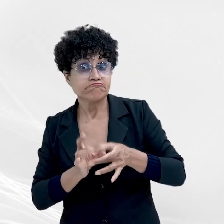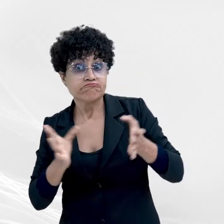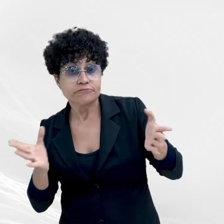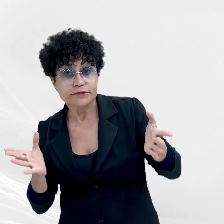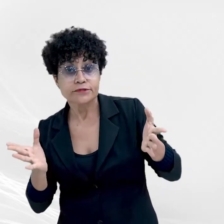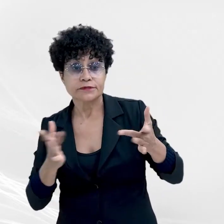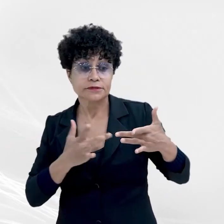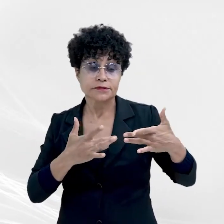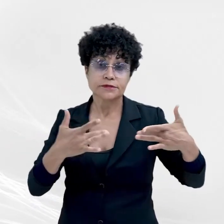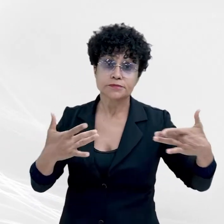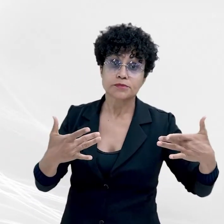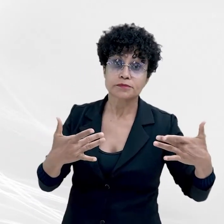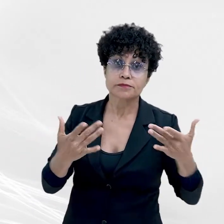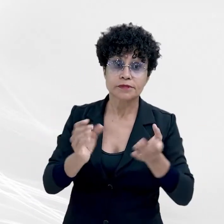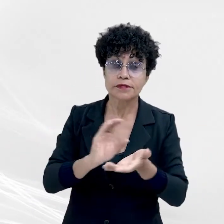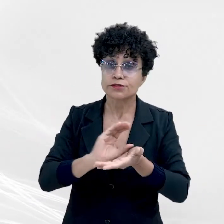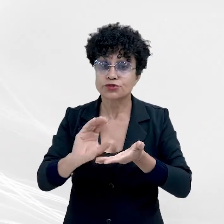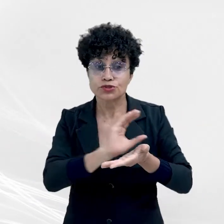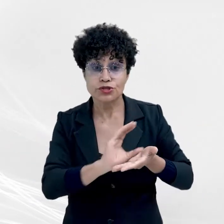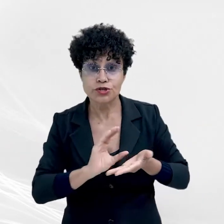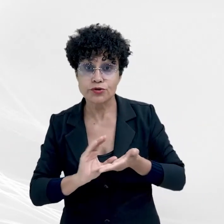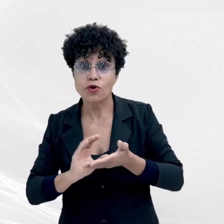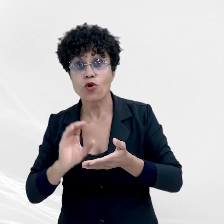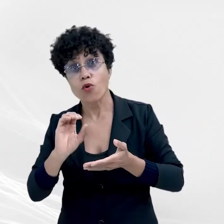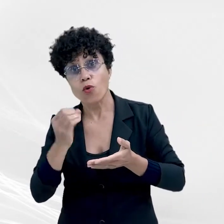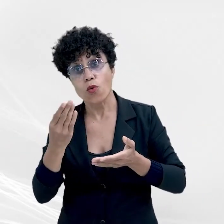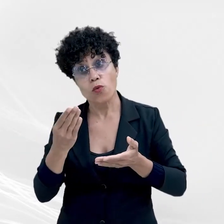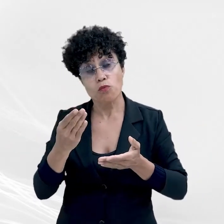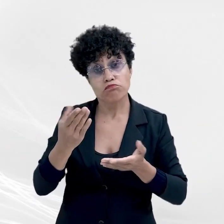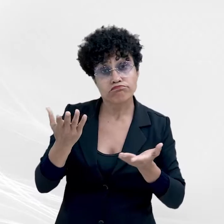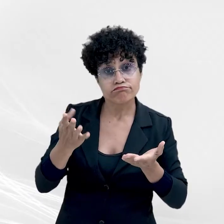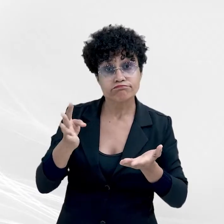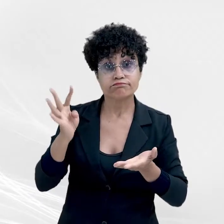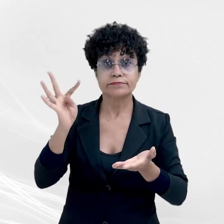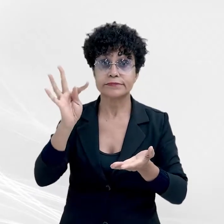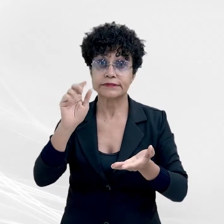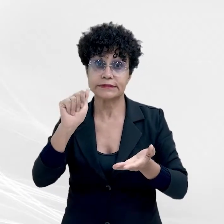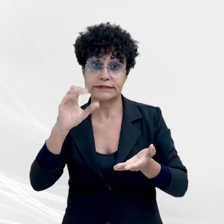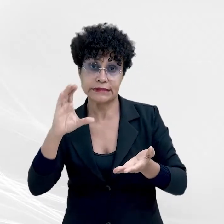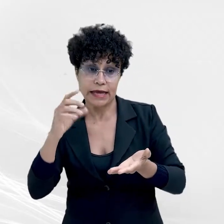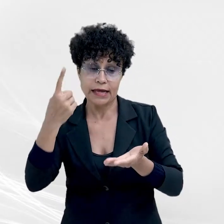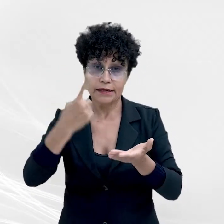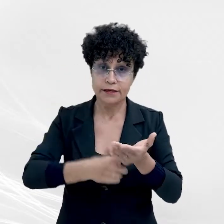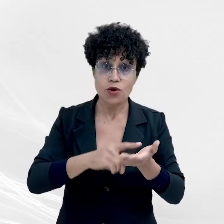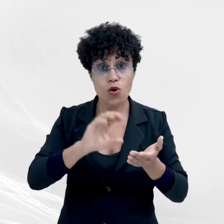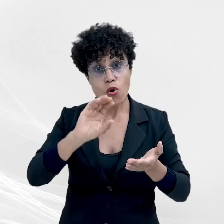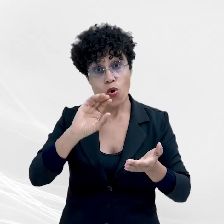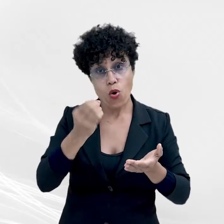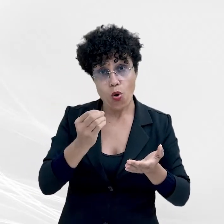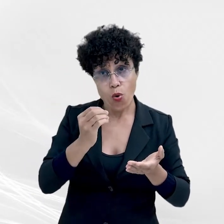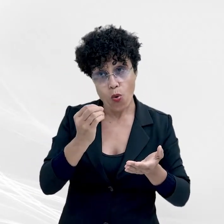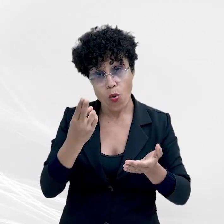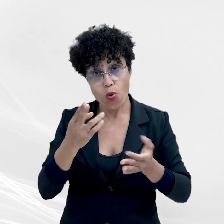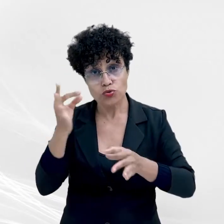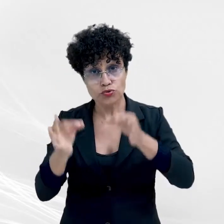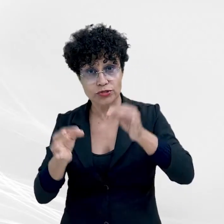eventuais termos de ajustamento de conduta ou nos juizados para a execução da iniciativa.